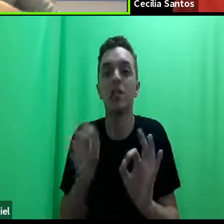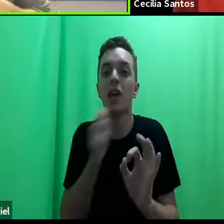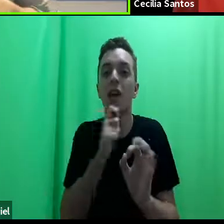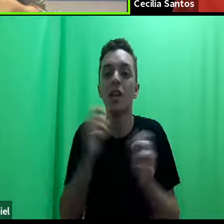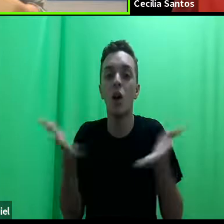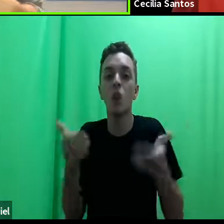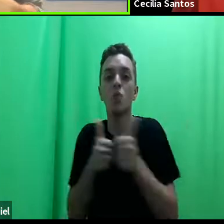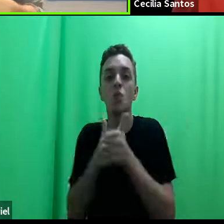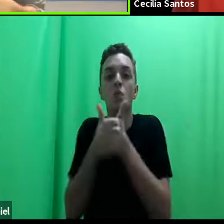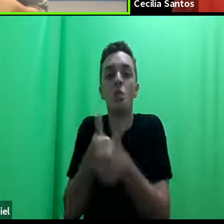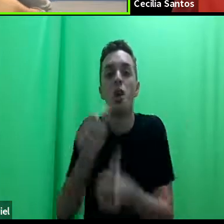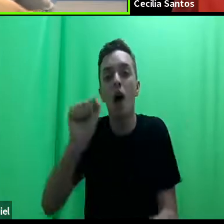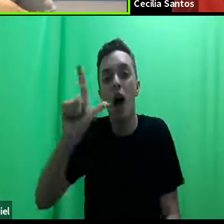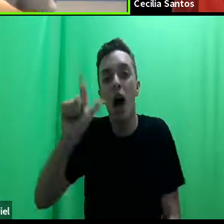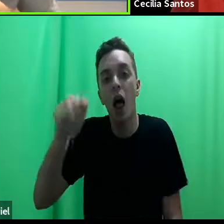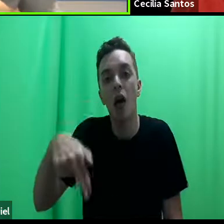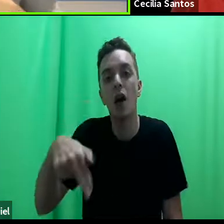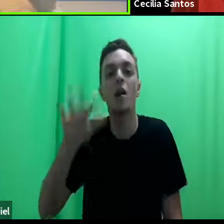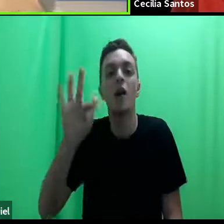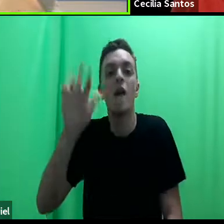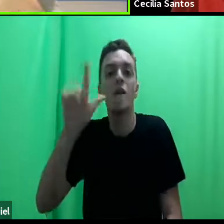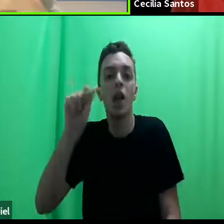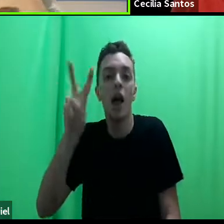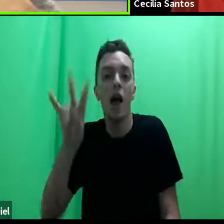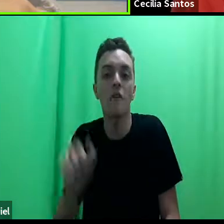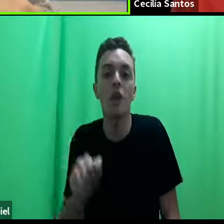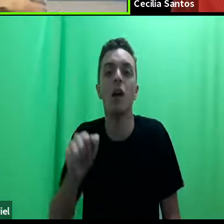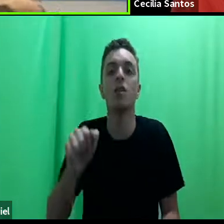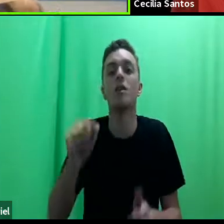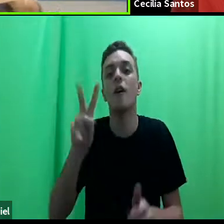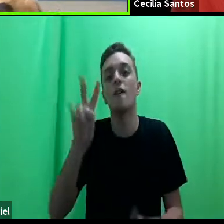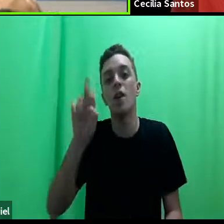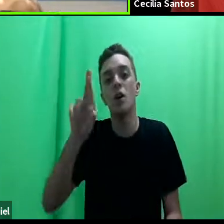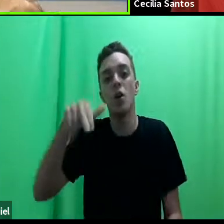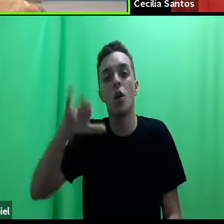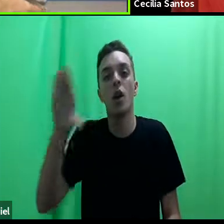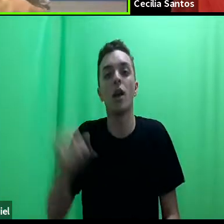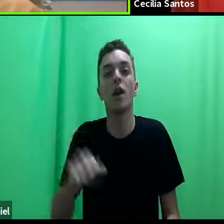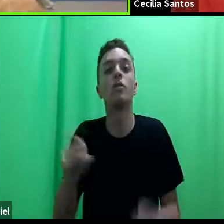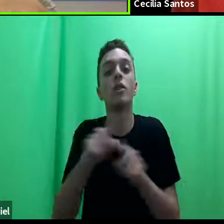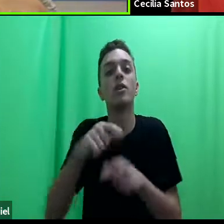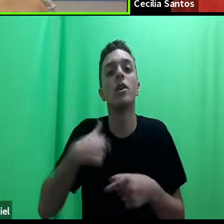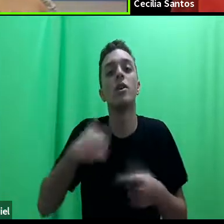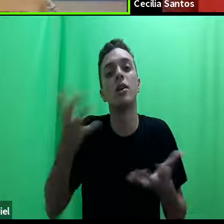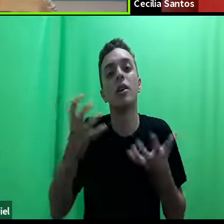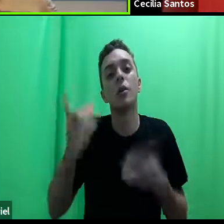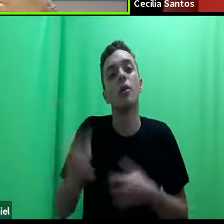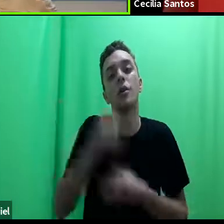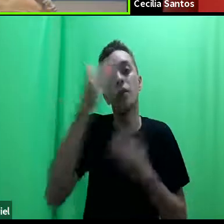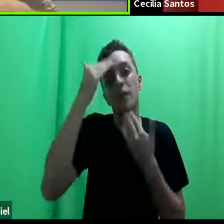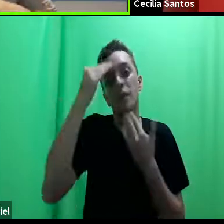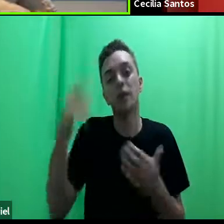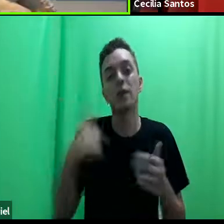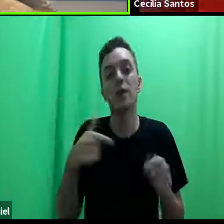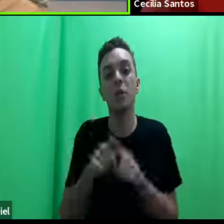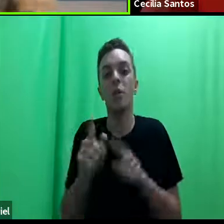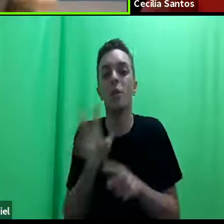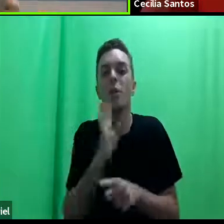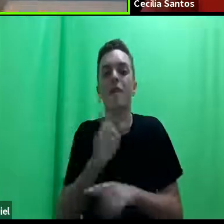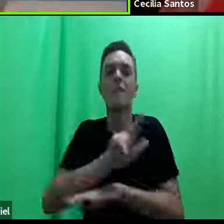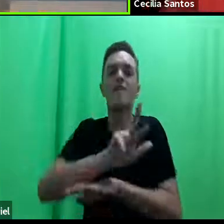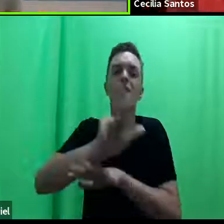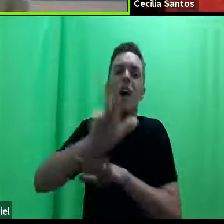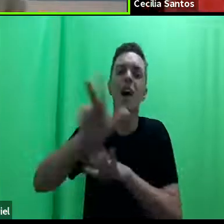hoje, o Alan, a Flávia, Verônica, que eu quero aproveitar para agradecer. E nessa trajetória eu conheci diversas clínicas,